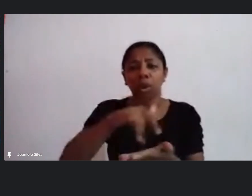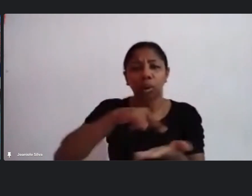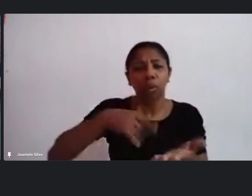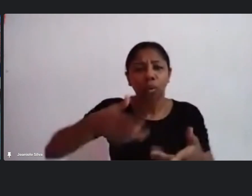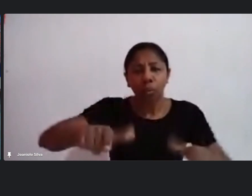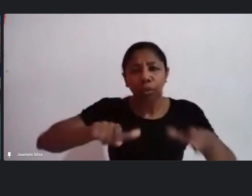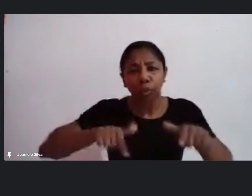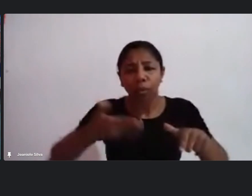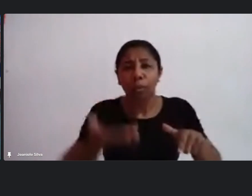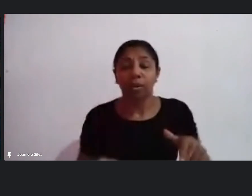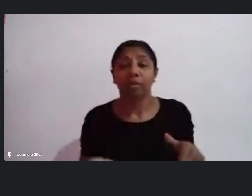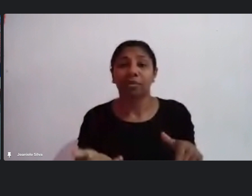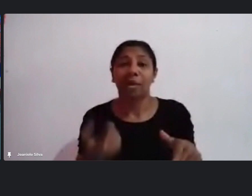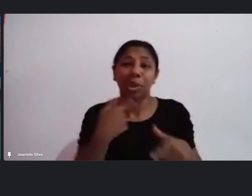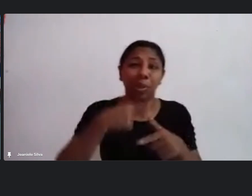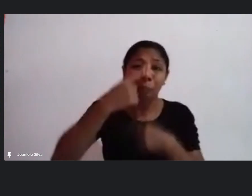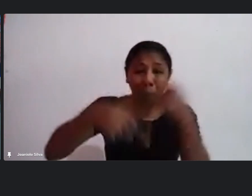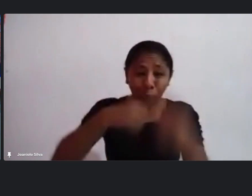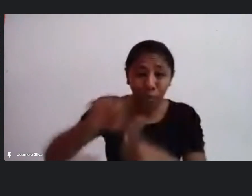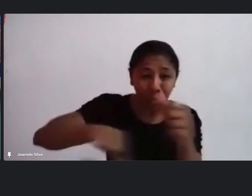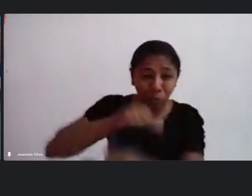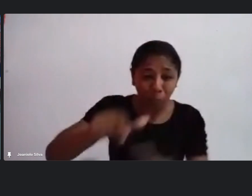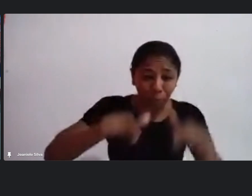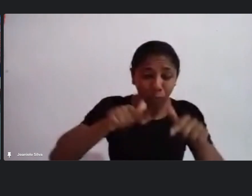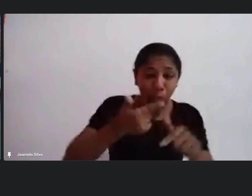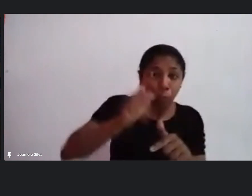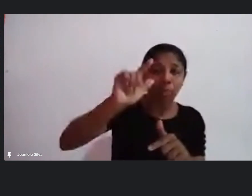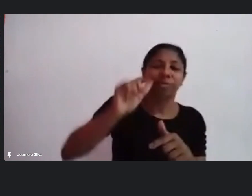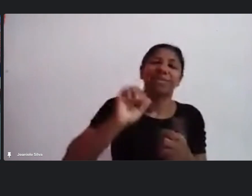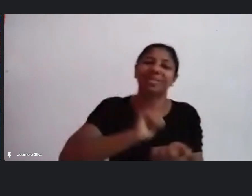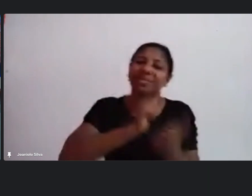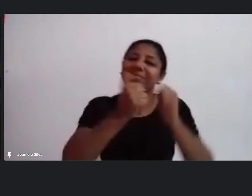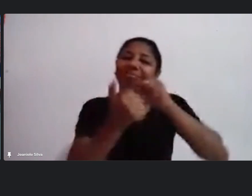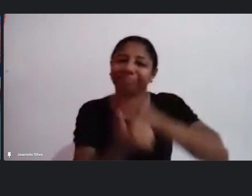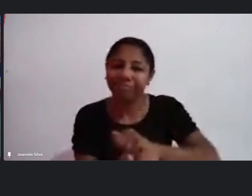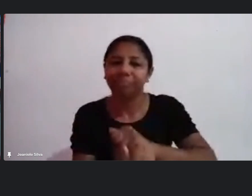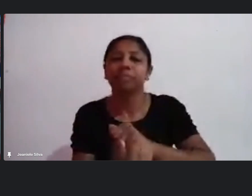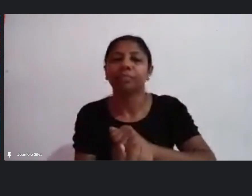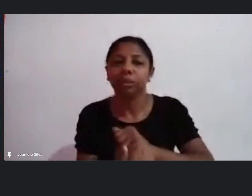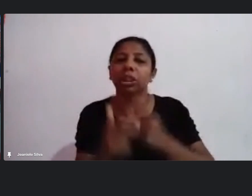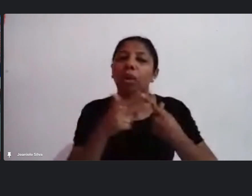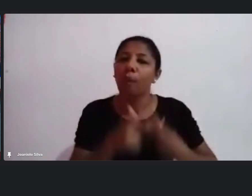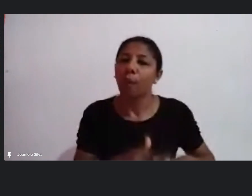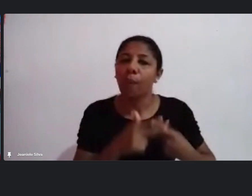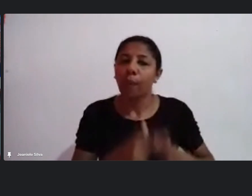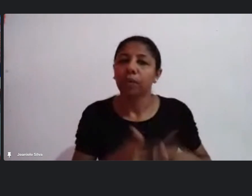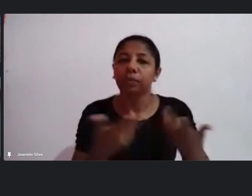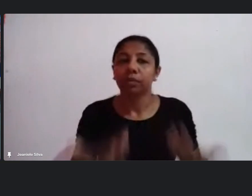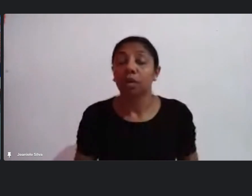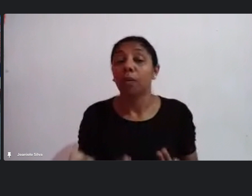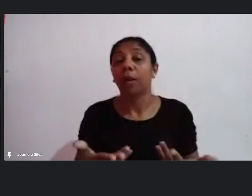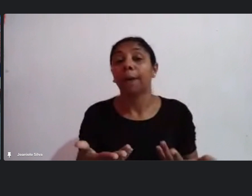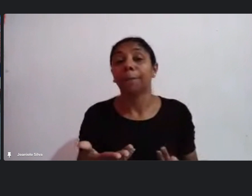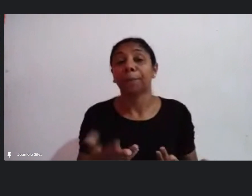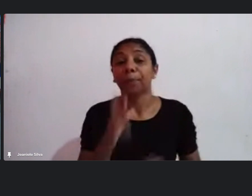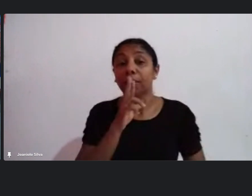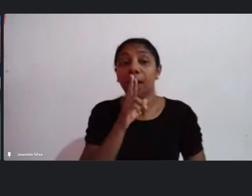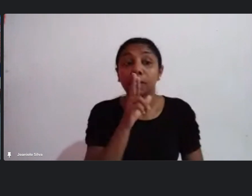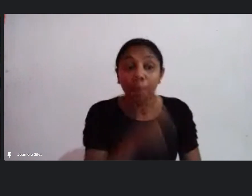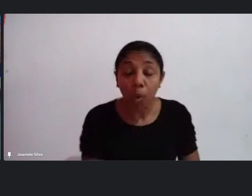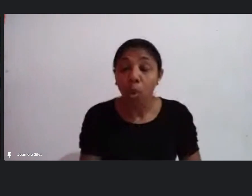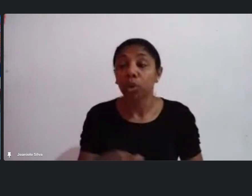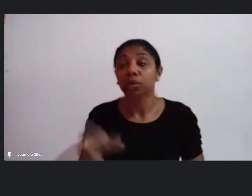trazou do documento mudando aquilo a gente tem que se adequar certo e aí isso responde inclusive a resposta do Rubens